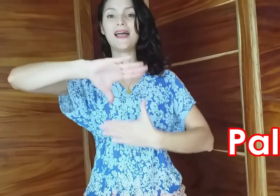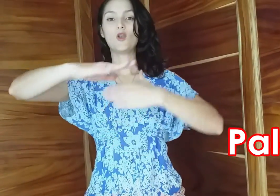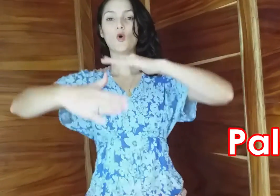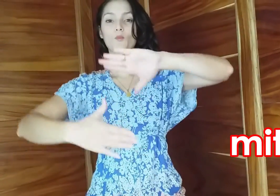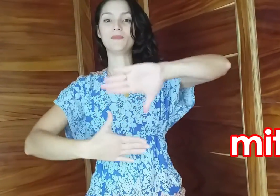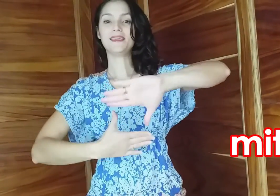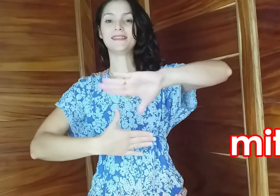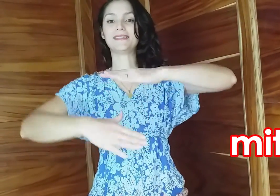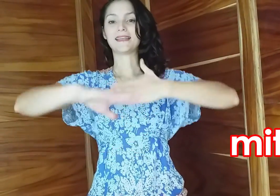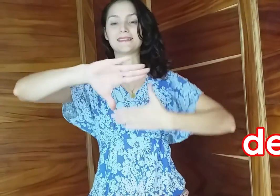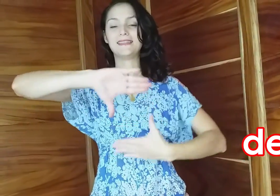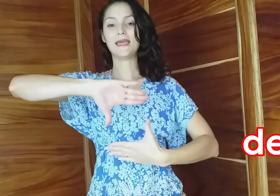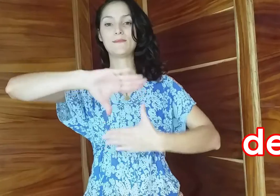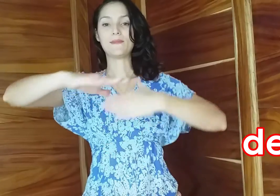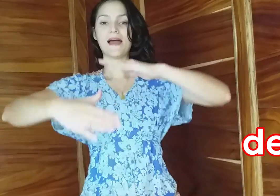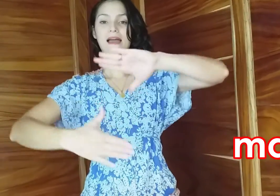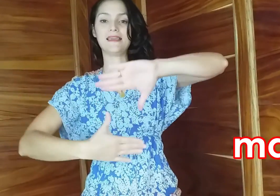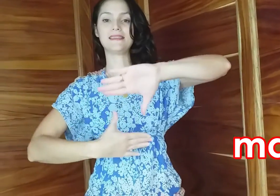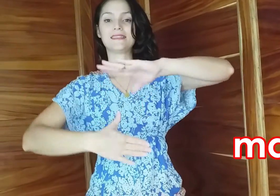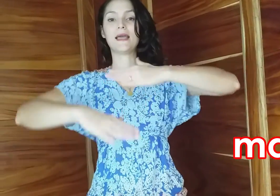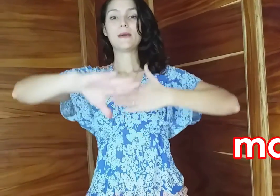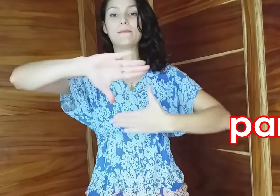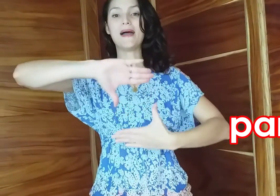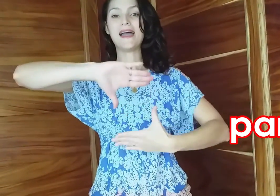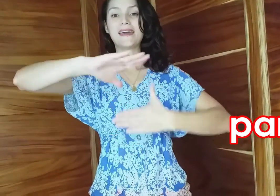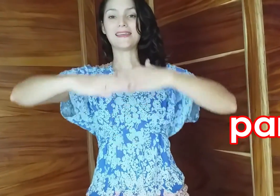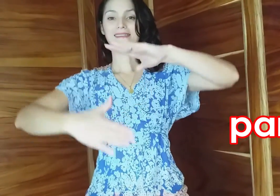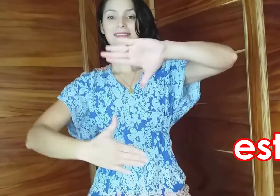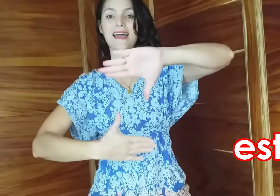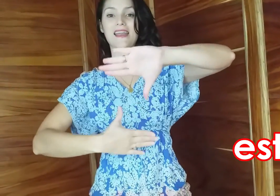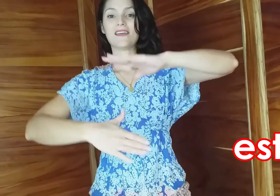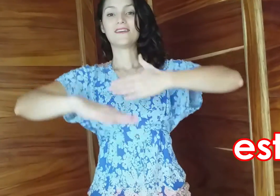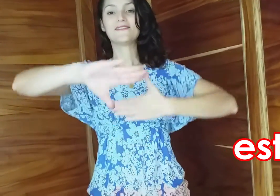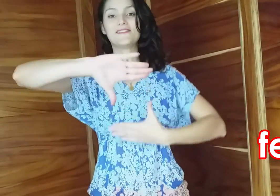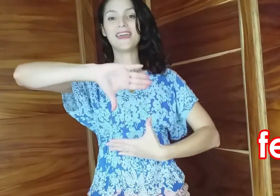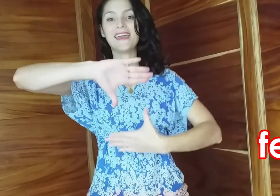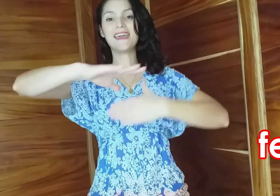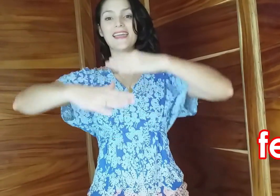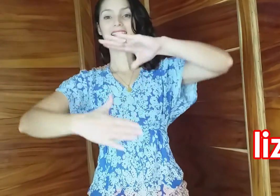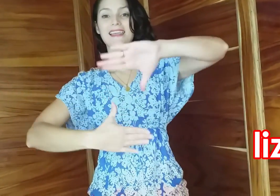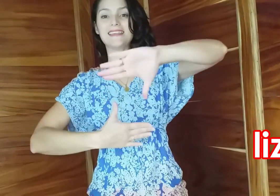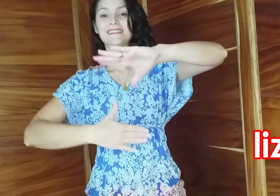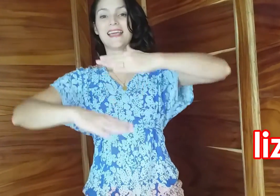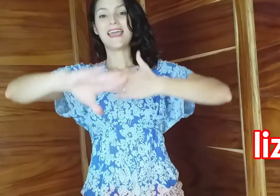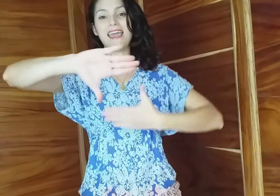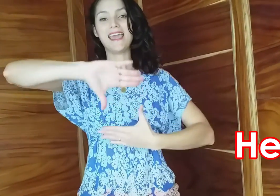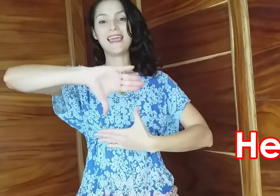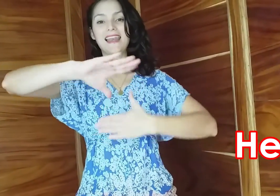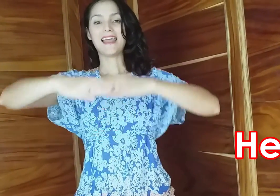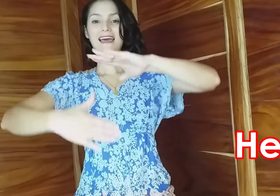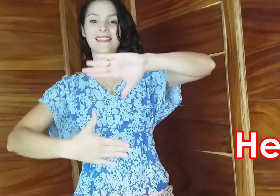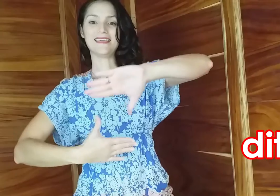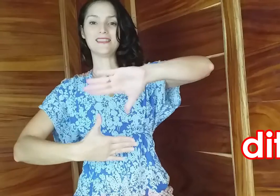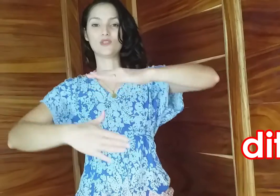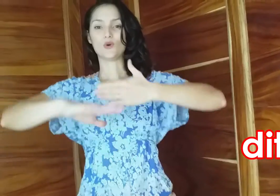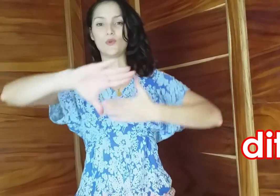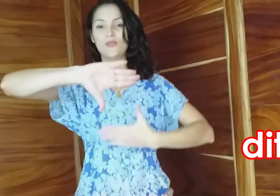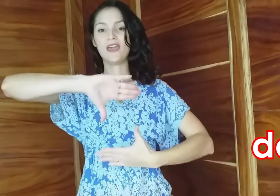Palomitas de maíz para estar feliz. Heladito de